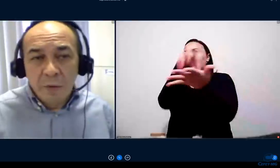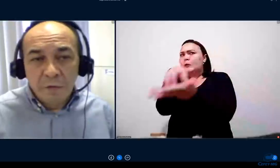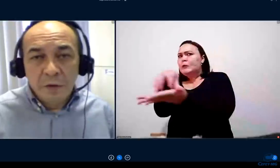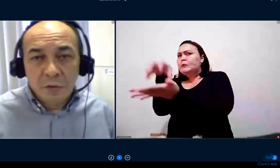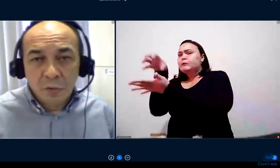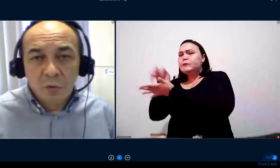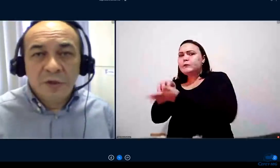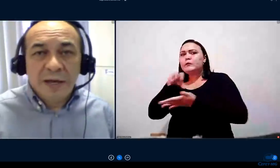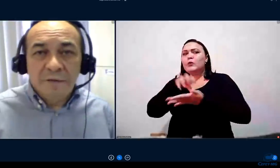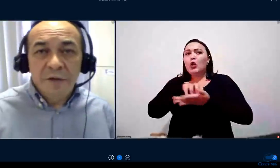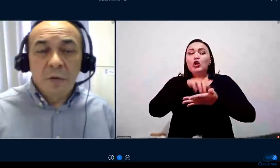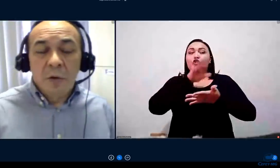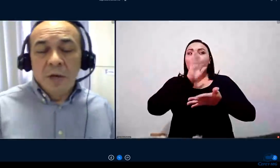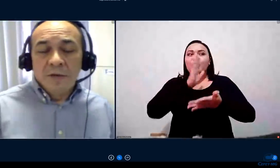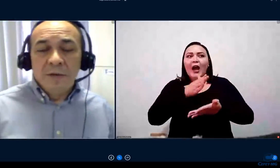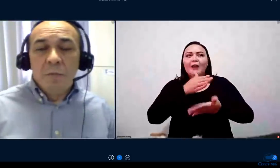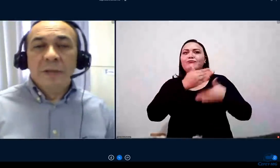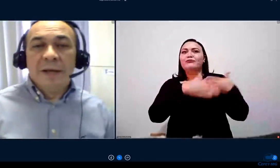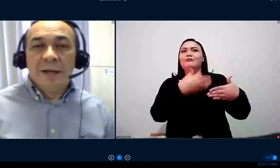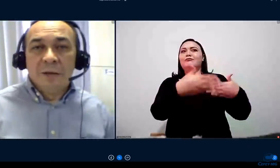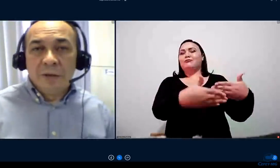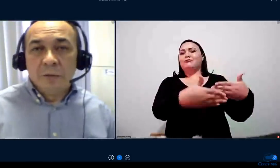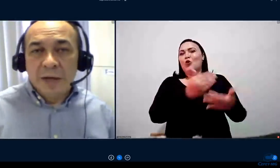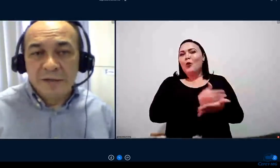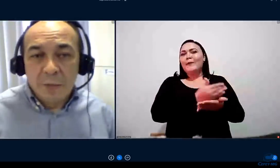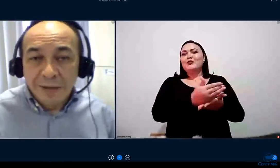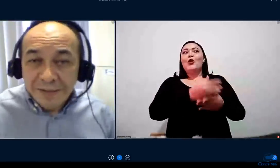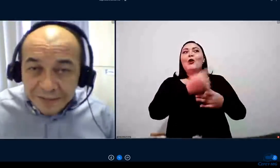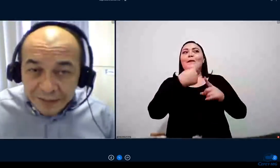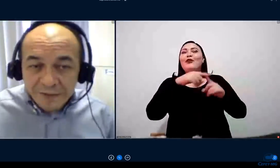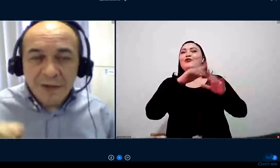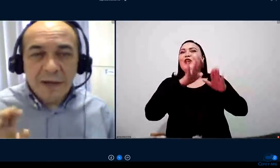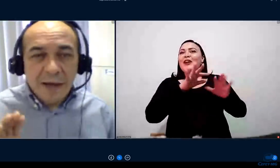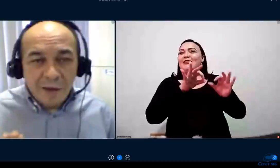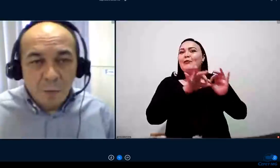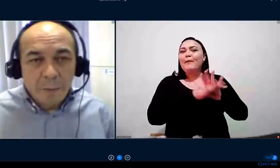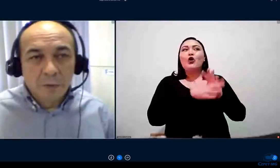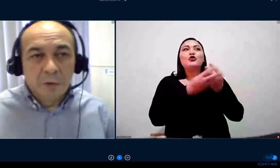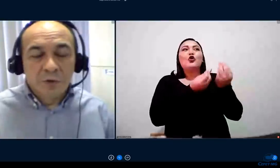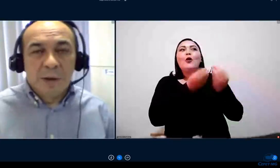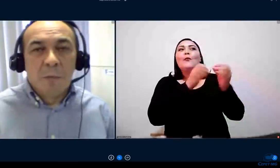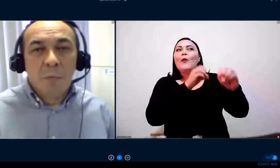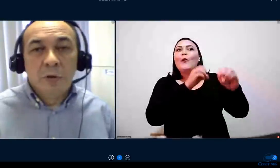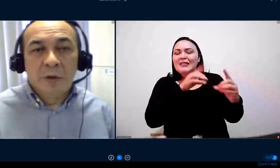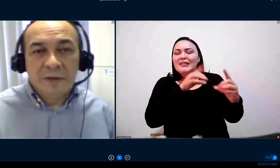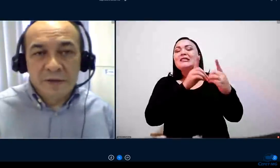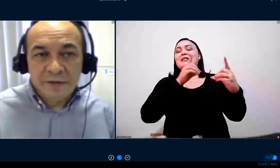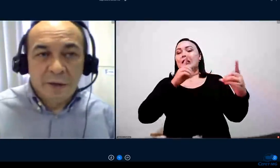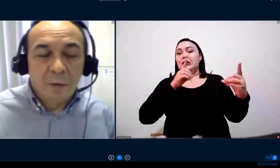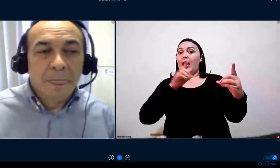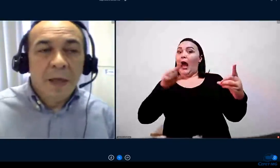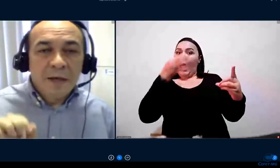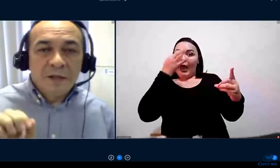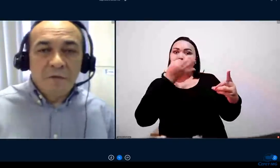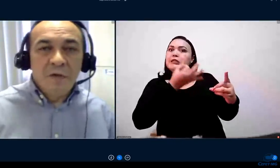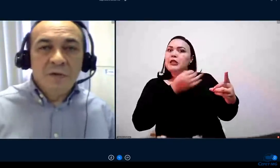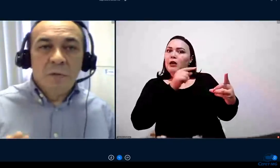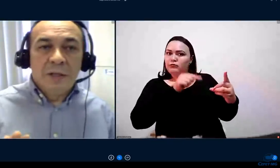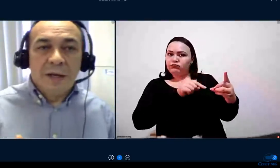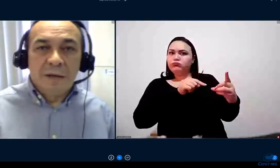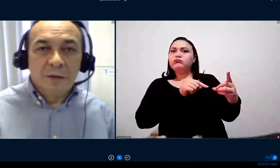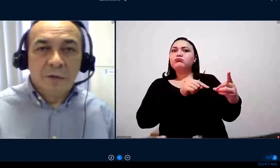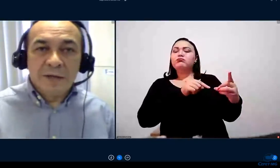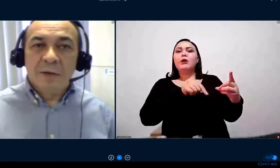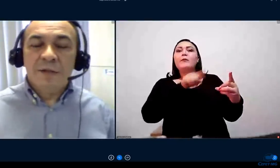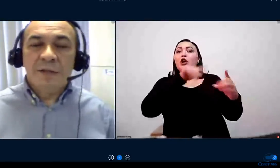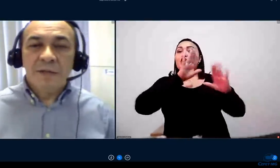já tinham infraestrutura e já vinham se modelando a educação à distância, aí é um ponto que eu chamo muito a atenção, já vinham se